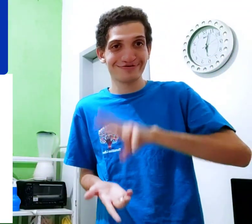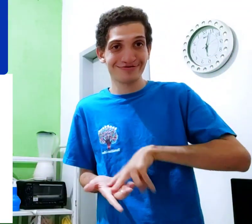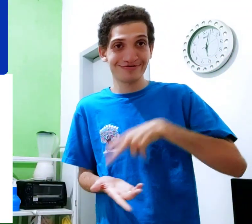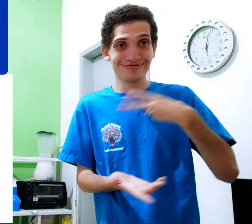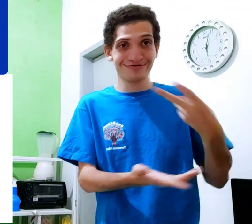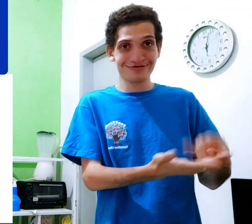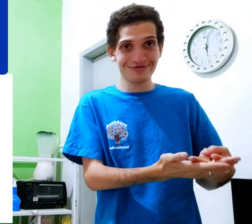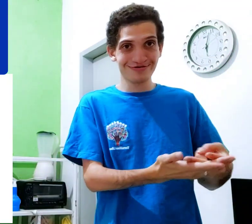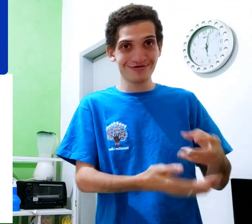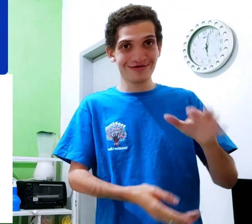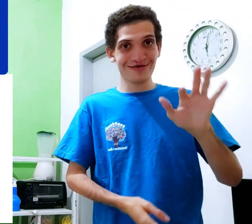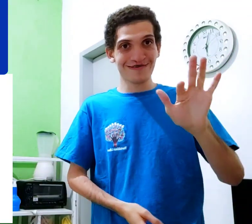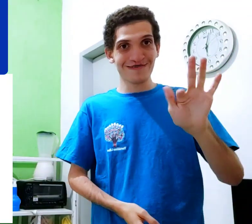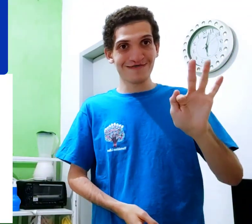Português, tradução,